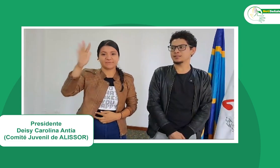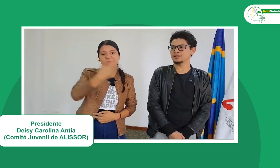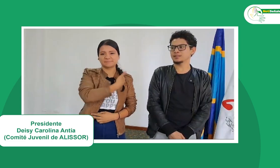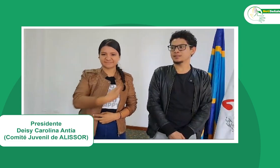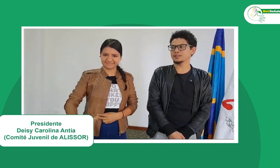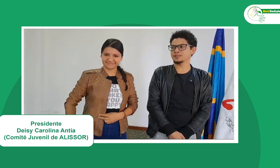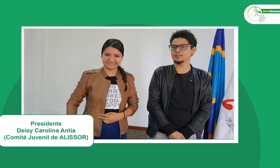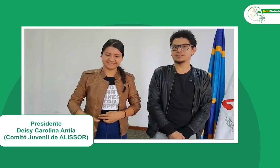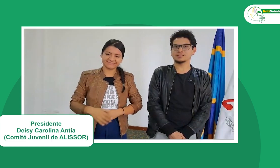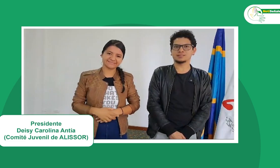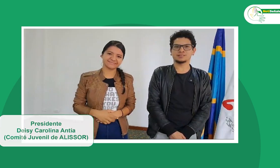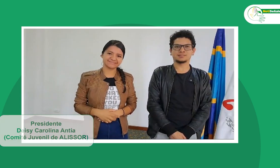presidenta del CNJS.